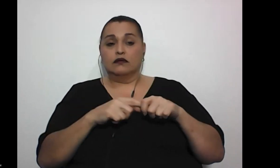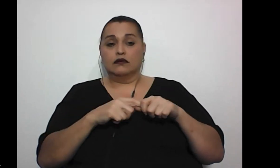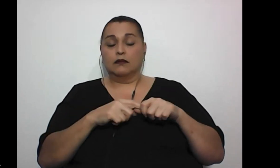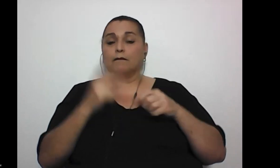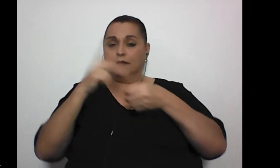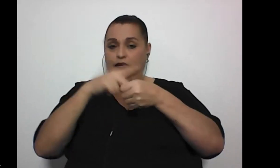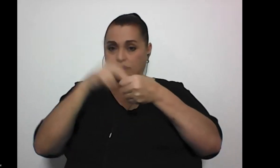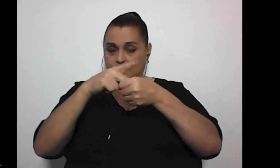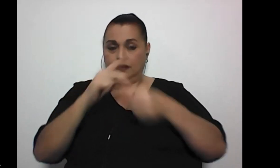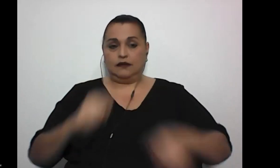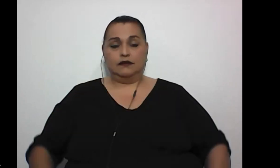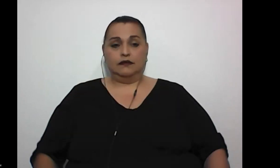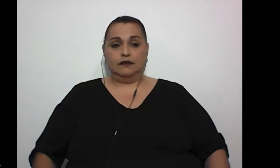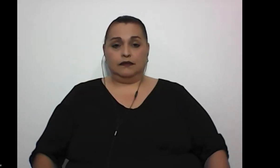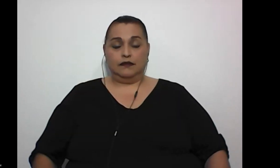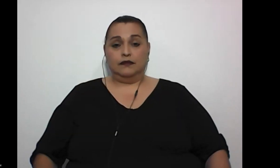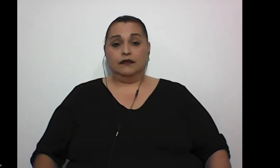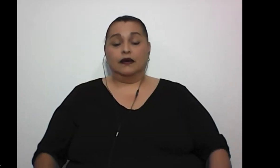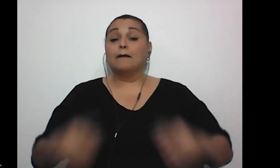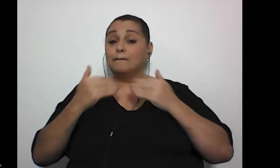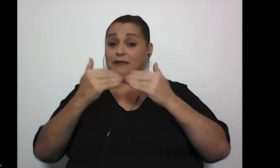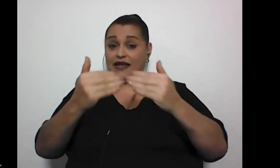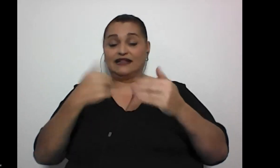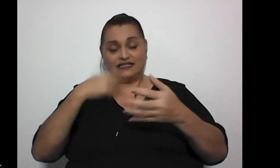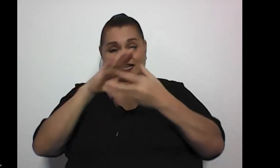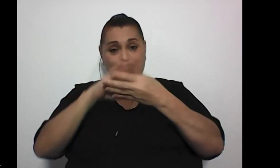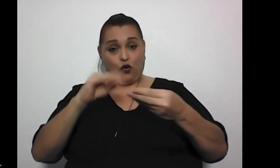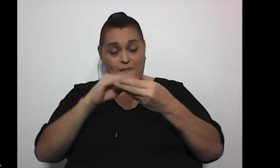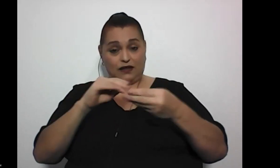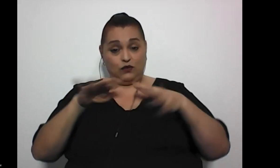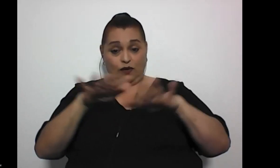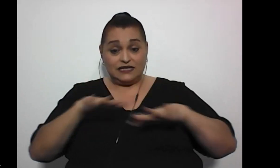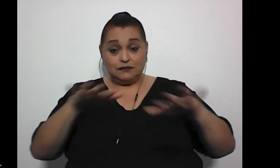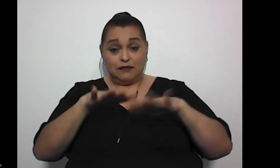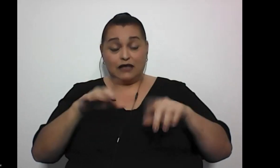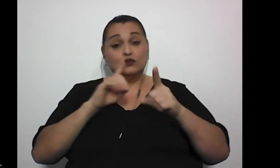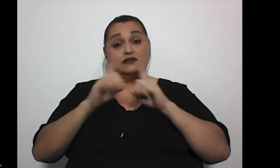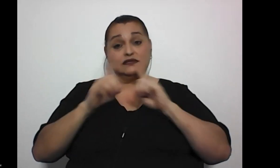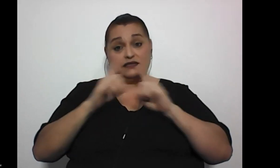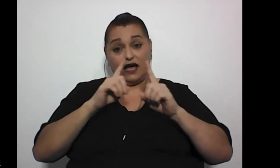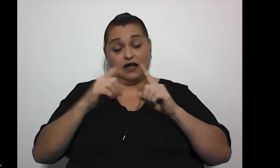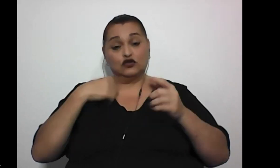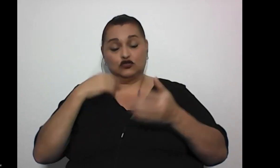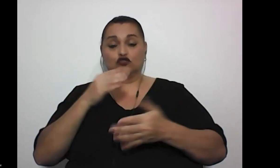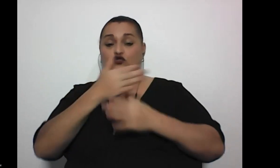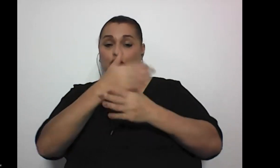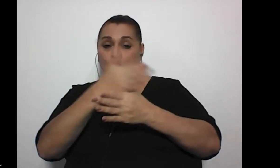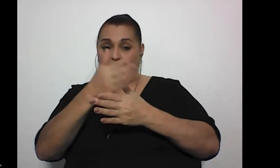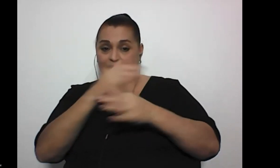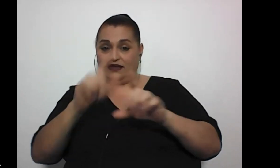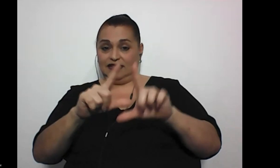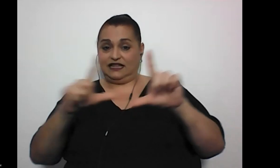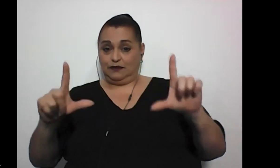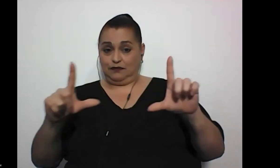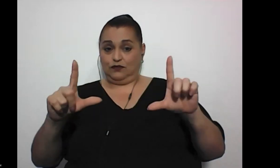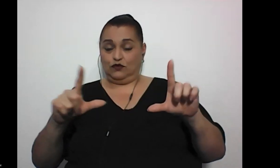participar muy bien mientras tanto les voy a comentar que en el espacio de chat les estamos compartiendo un enlace